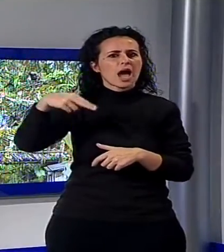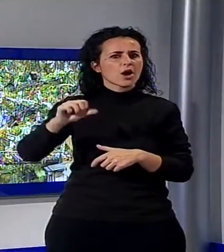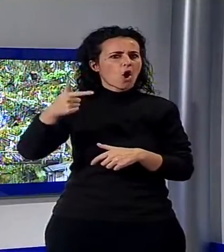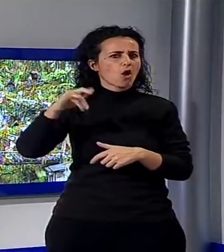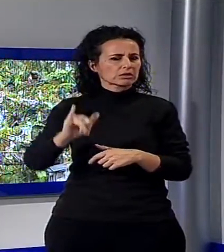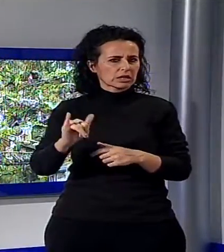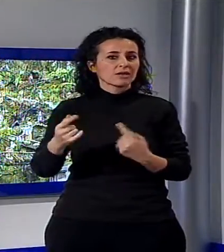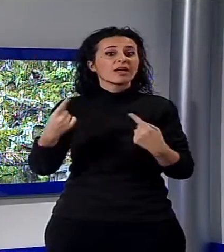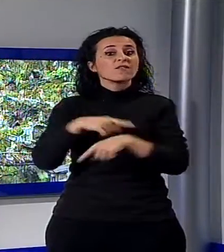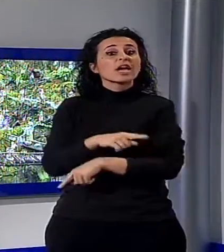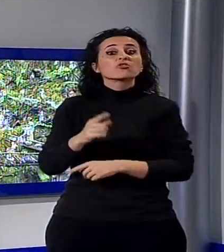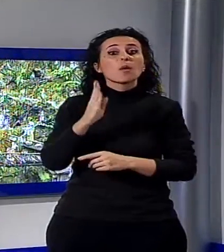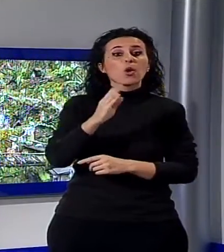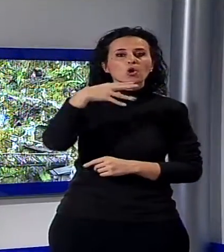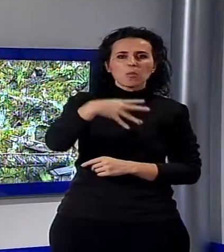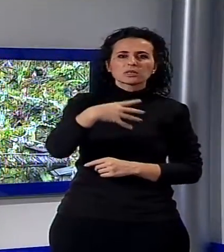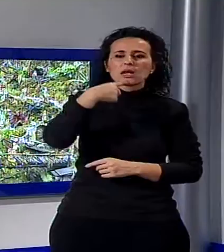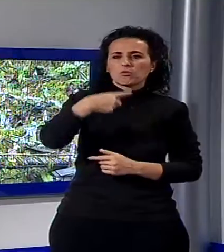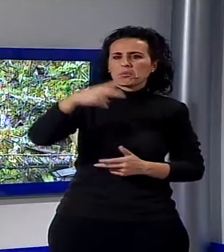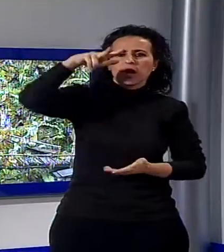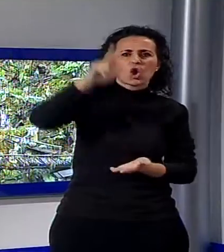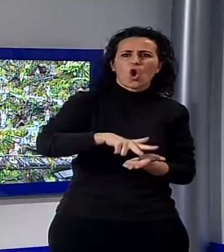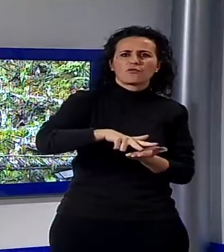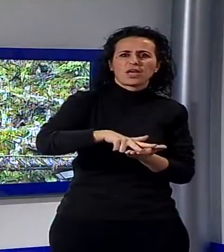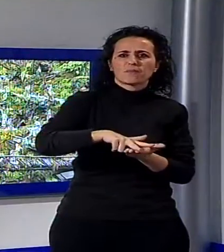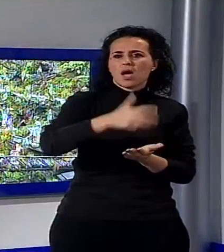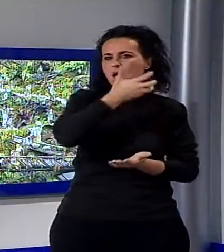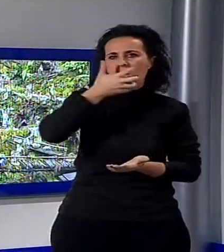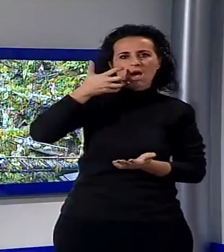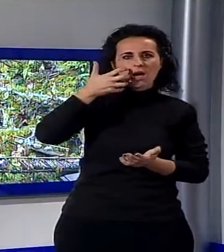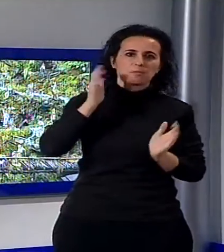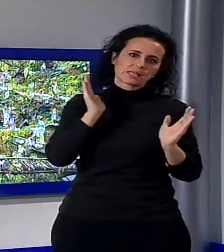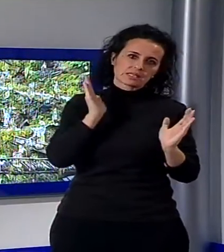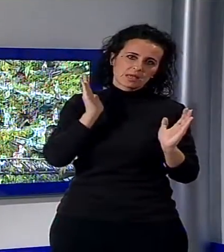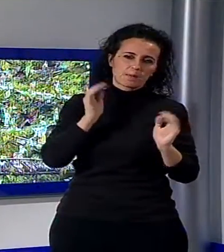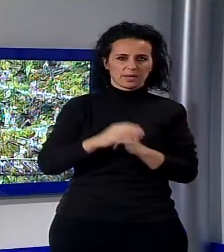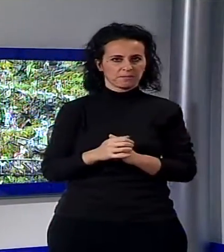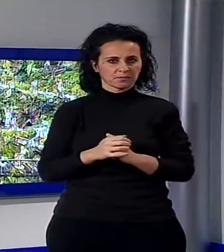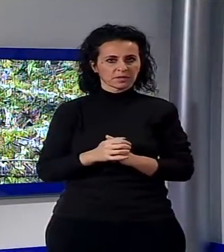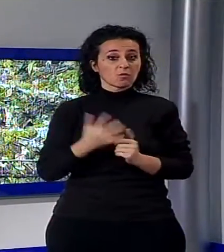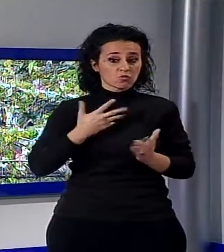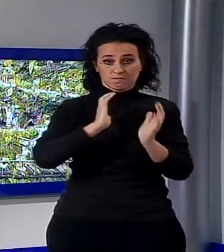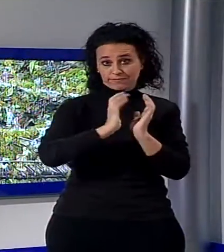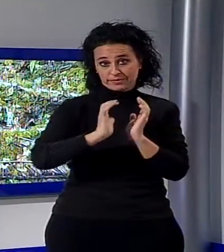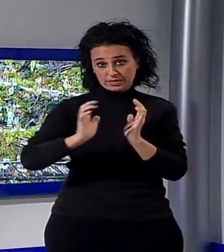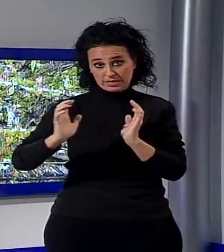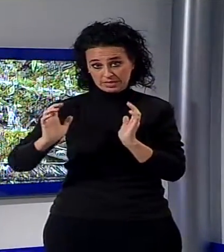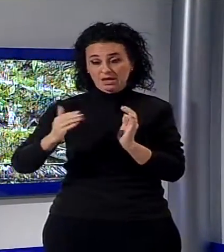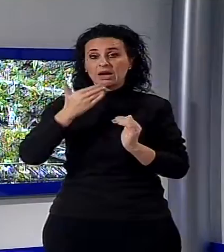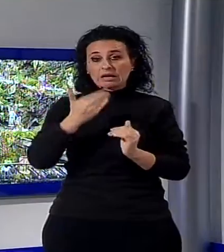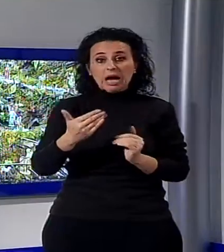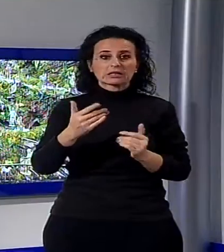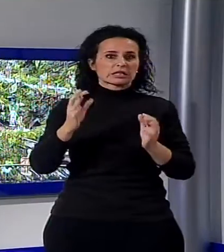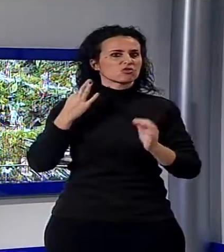conferma così la sua vocazione per la natività, grazie ai tantissimi e diversi presepi allestiti da cittadini e